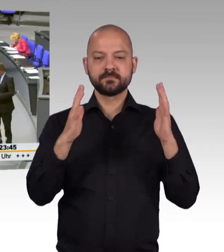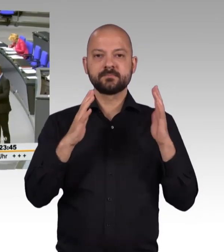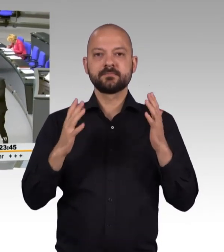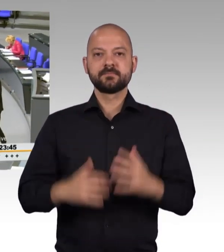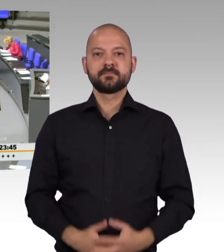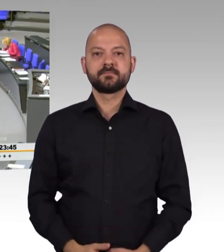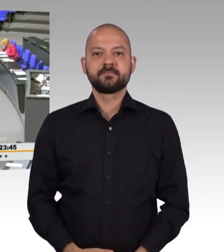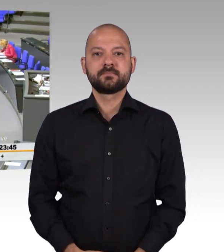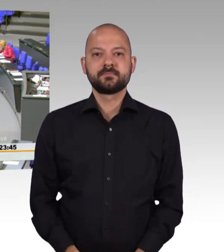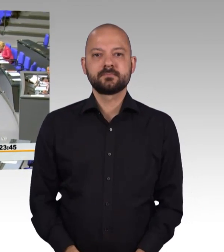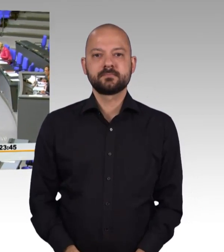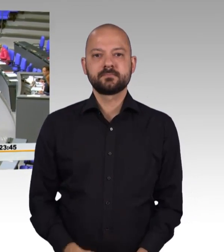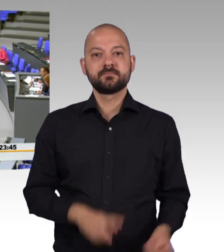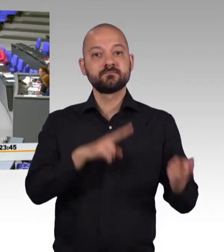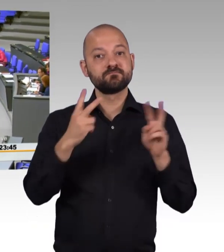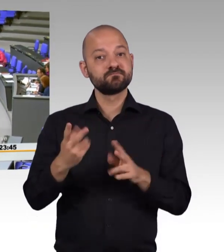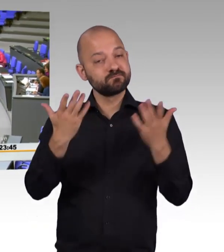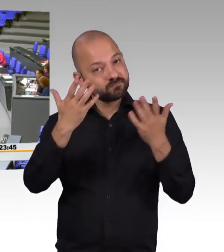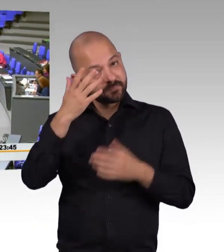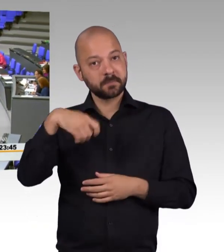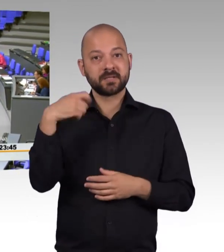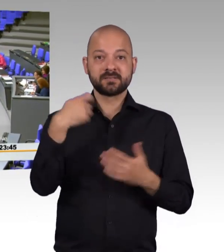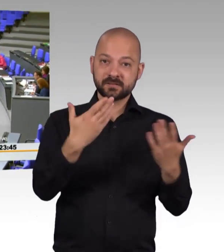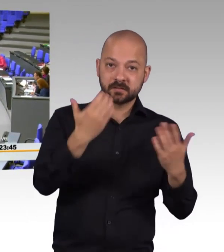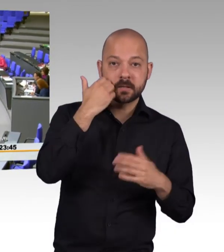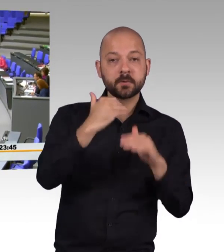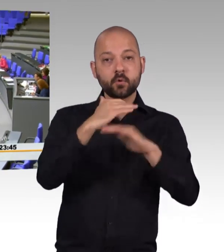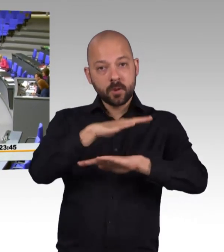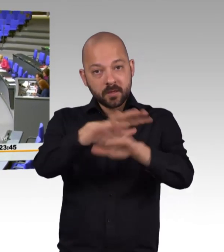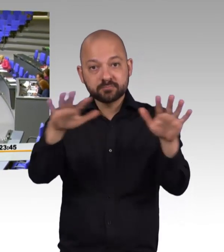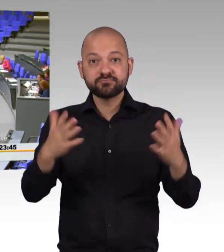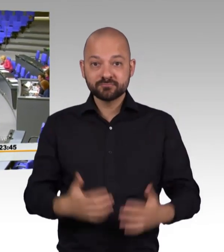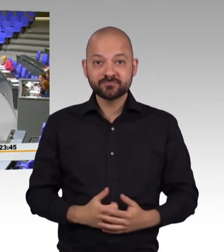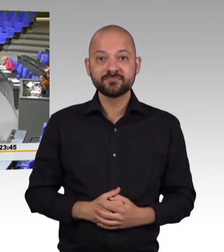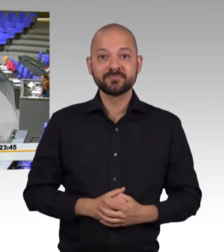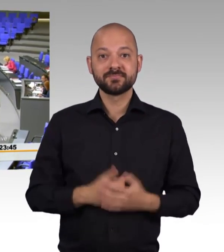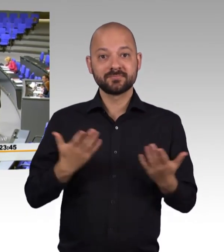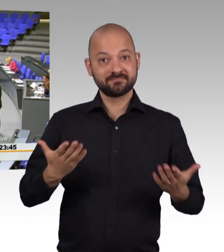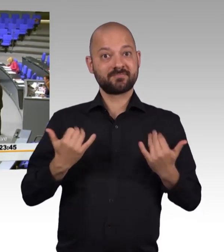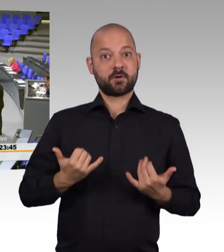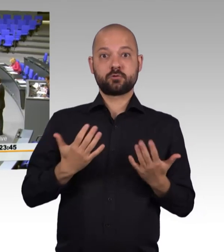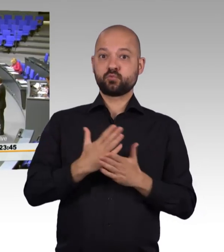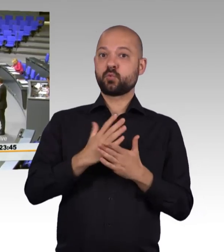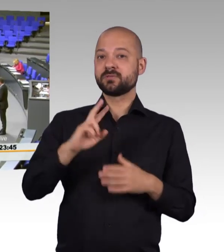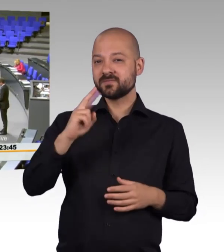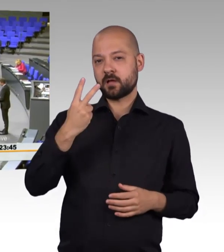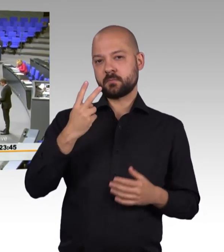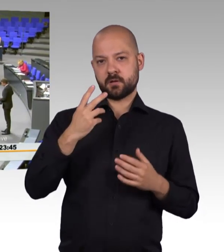Verehrter Präsident! Liebe Kolleginnen und Kollegen! Heute haben wir schon zweimal über 70 Jahre Grundgesetz der Bundesrepublik Deutschland